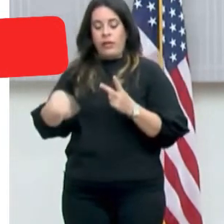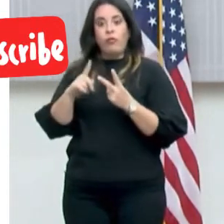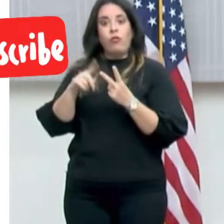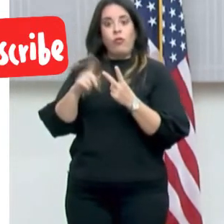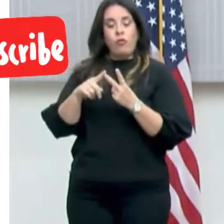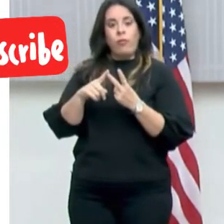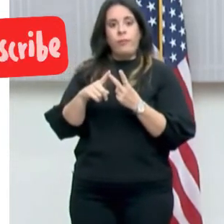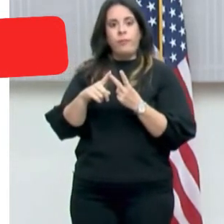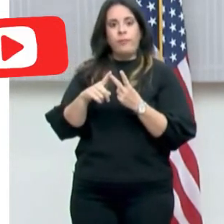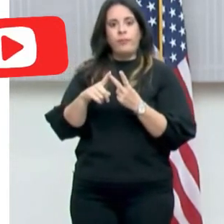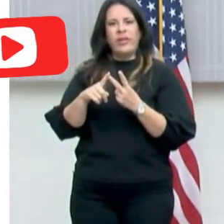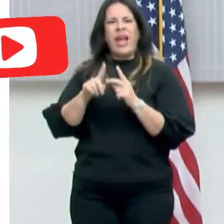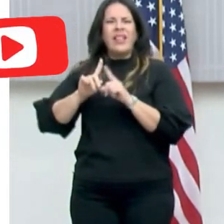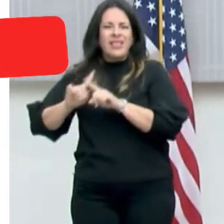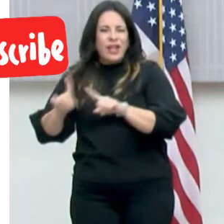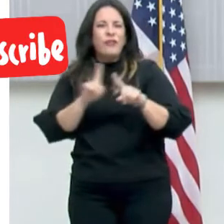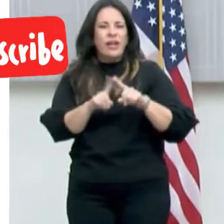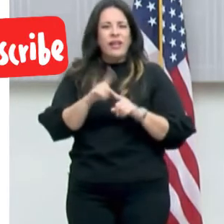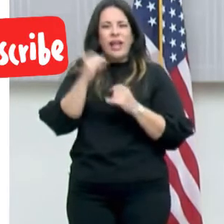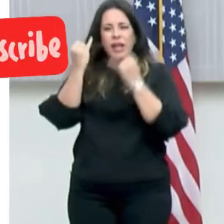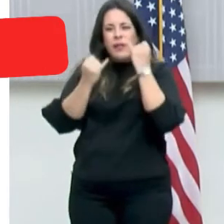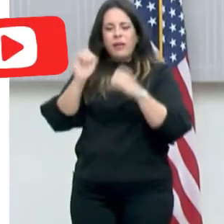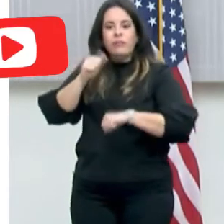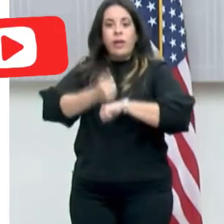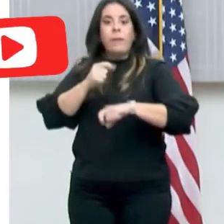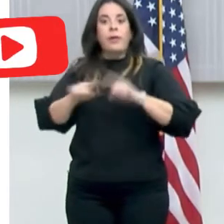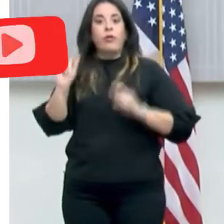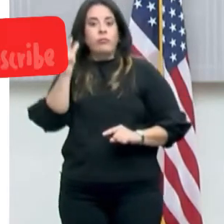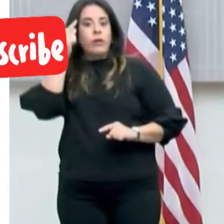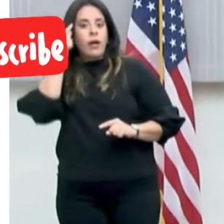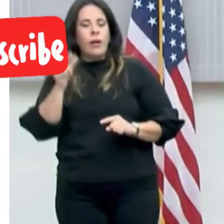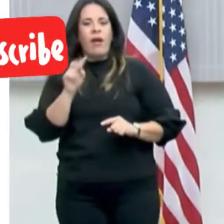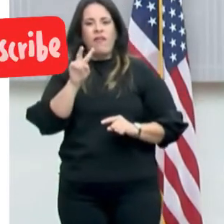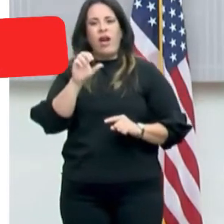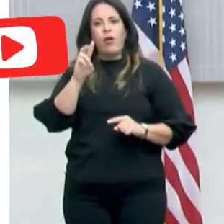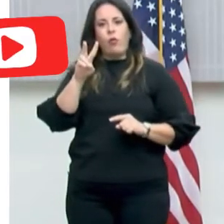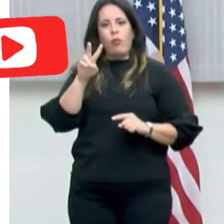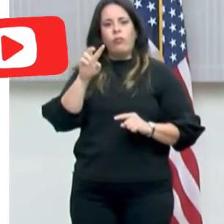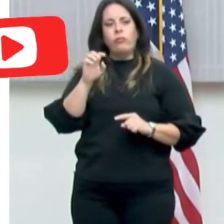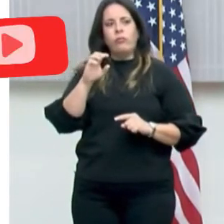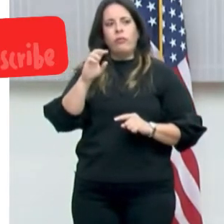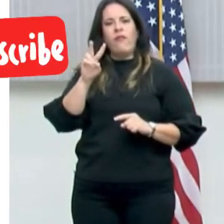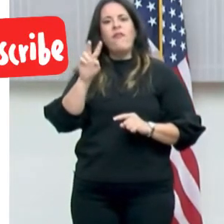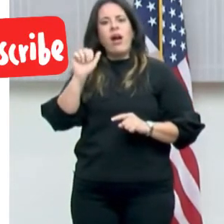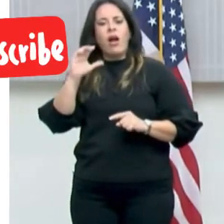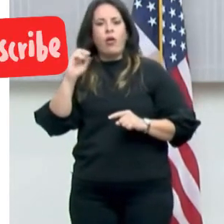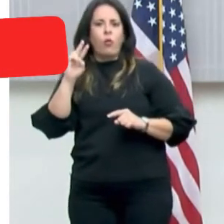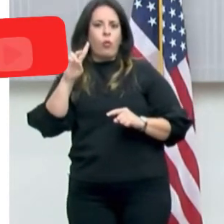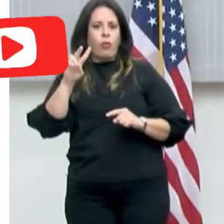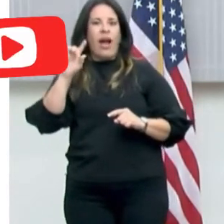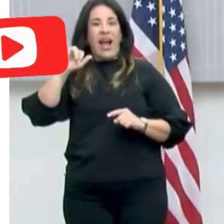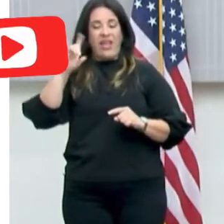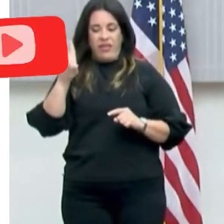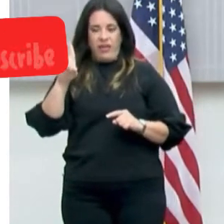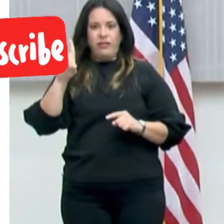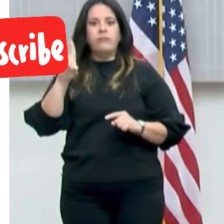están haciendo diferentes iniciativas, pero la del gobierno es lo del BACOID, que ha funcionado excelentemente bien.